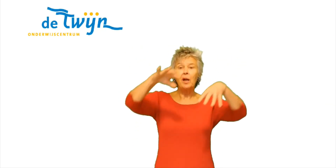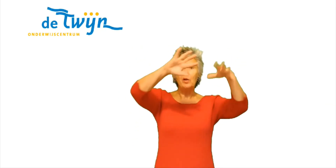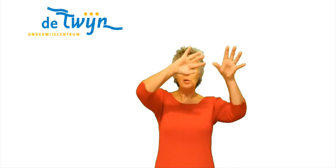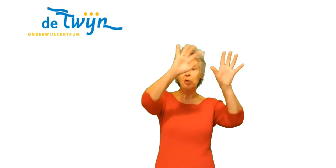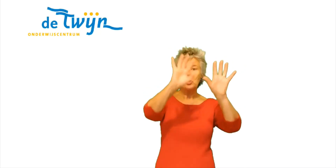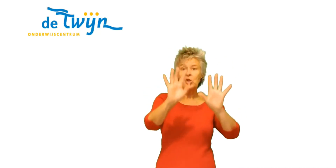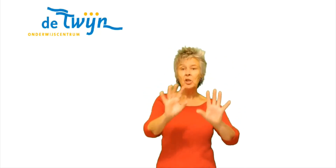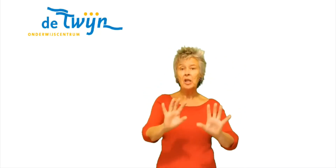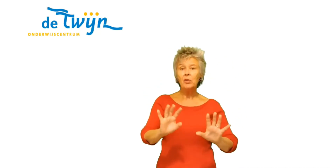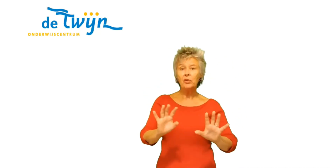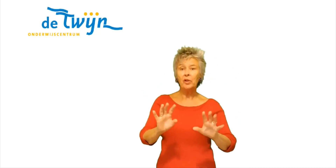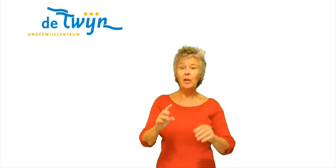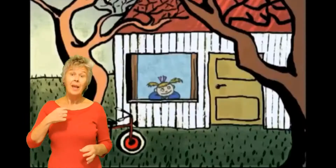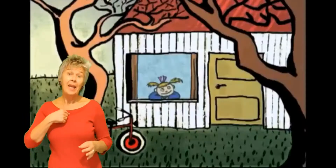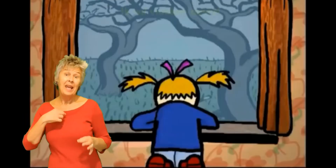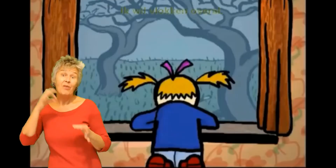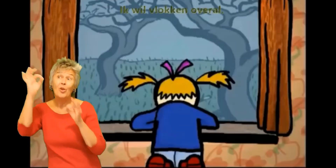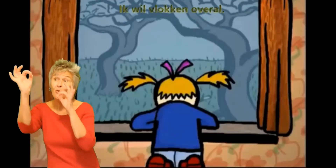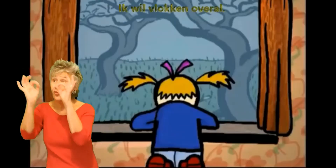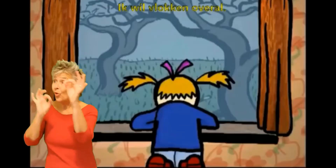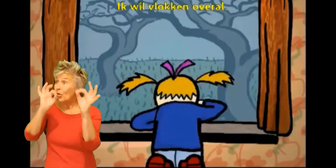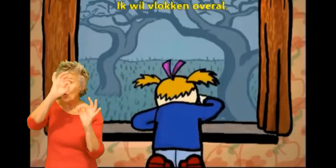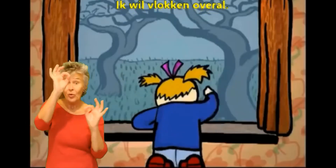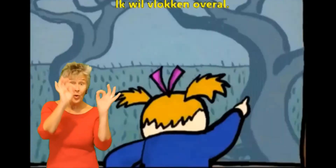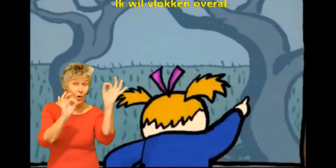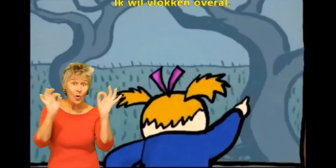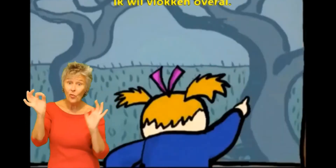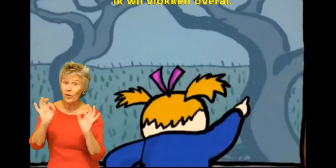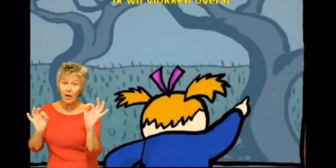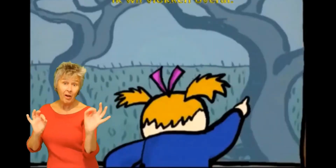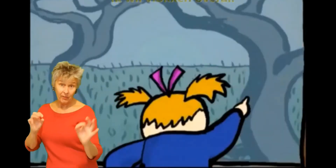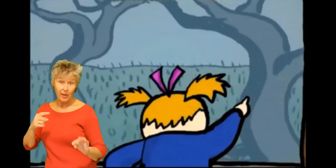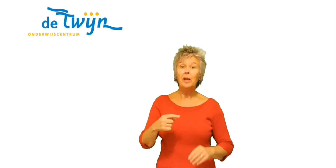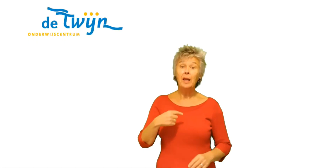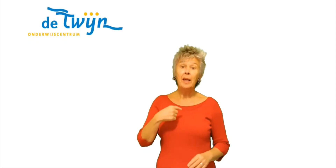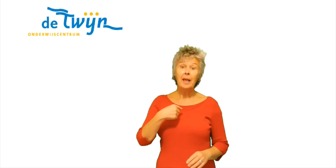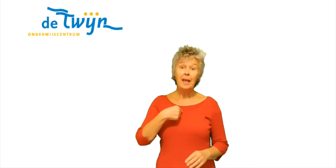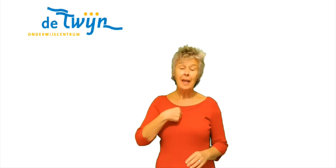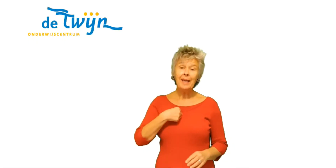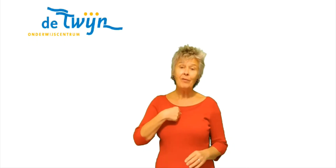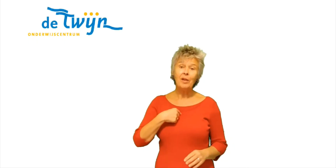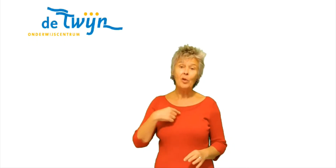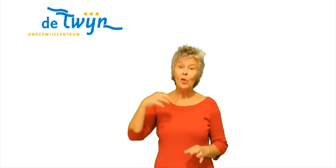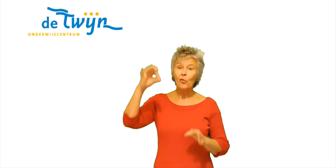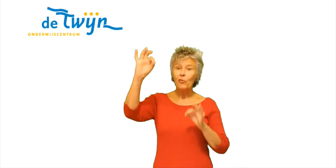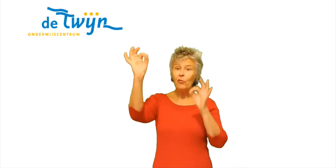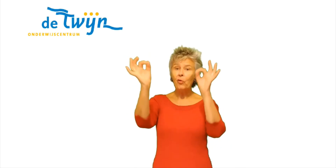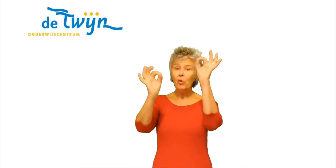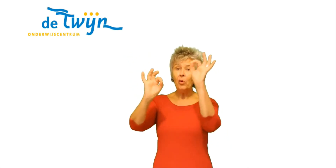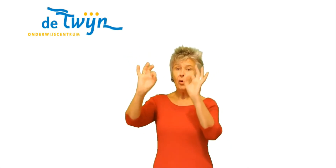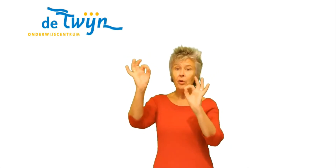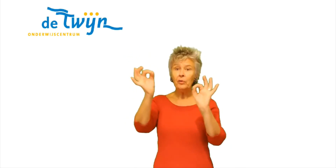al Sneeuwt het al Ik wil vlokken overal Ik wil vlokken